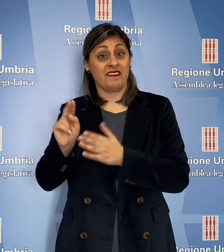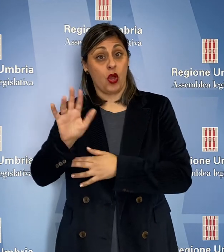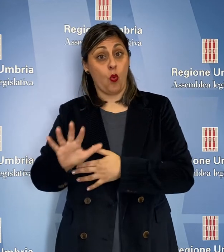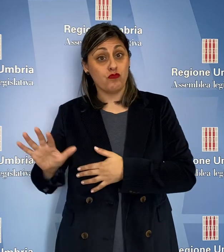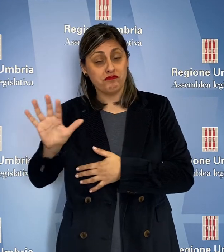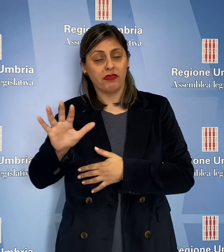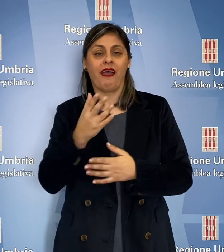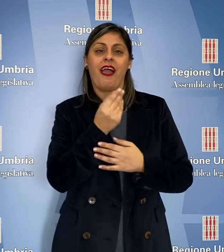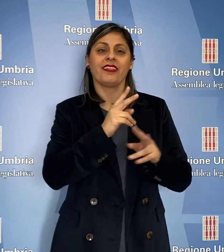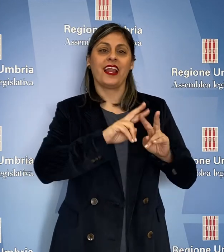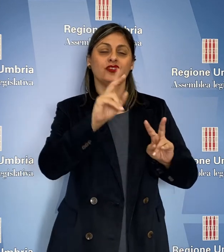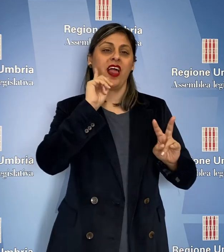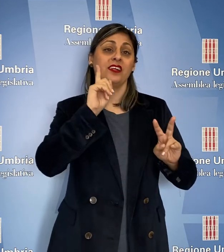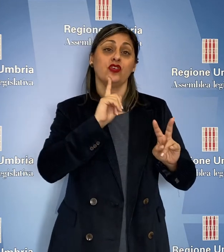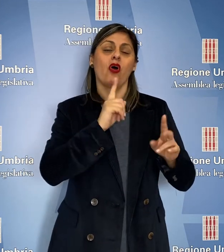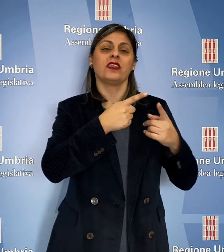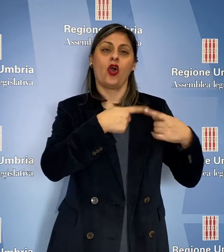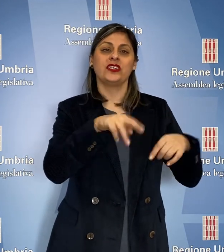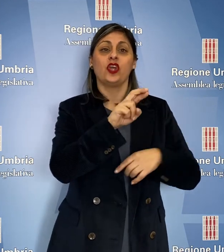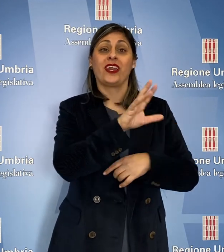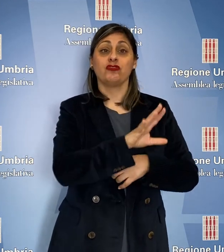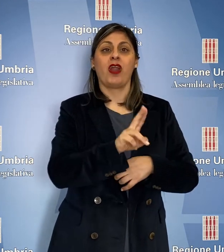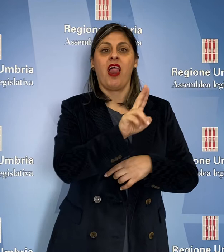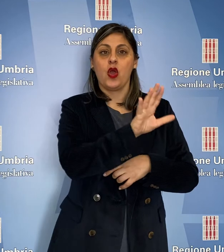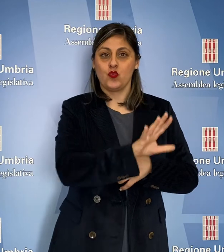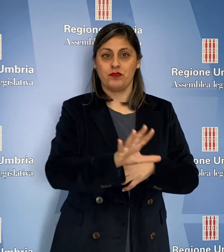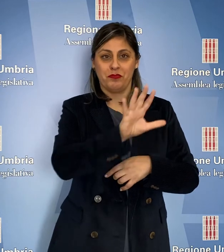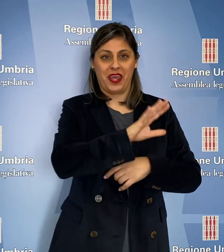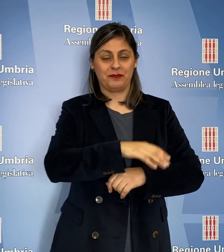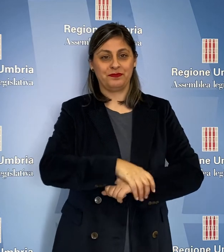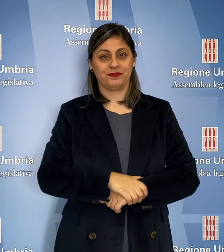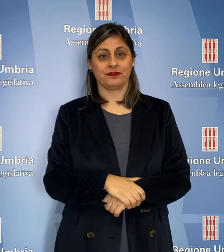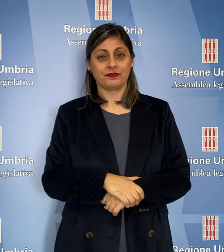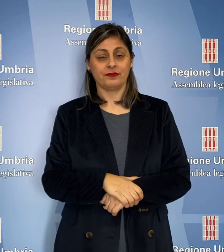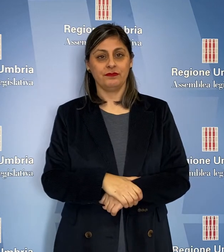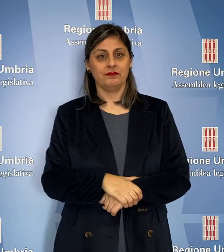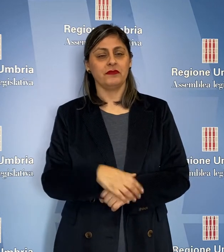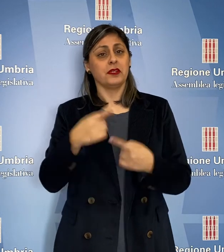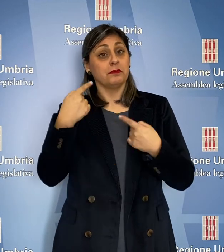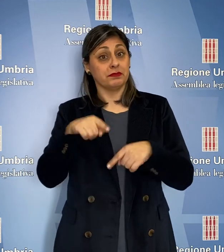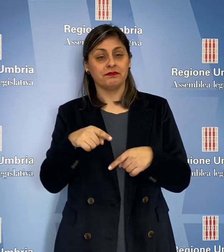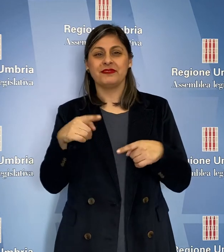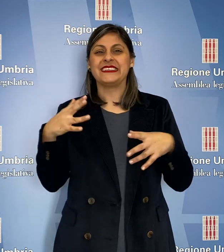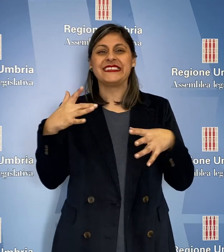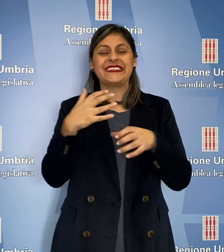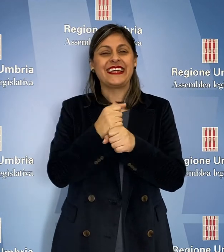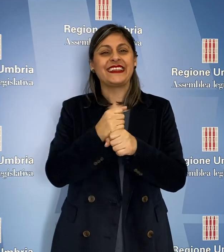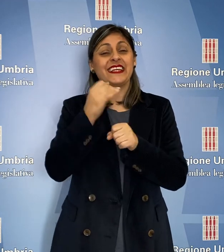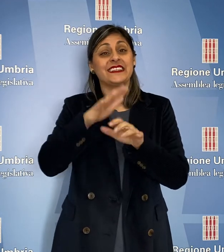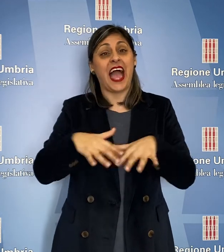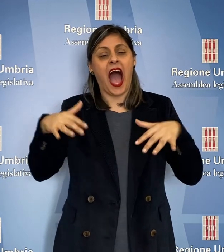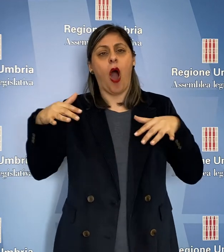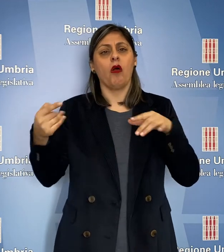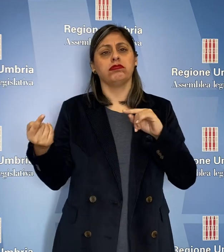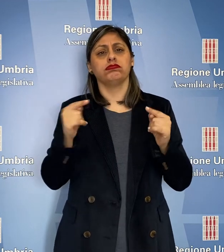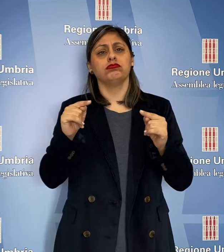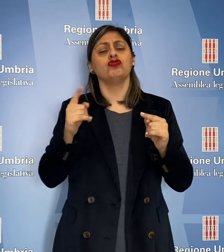'Umbria e l'ente nazionale sordi Consiglio regionale dell'Umbria. Questa è la sintesi della seduta d'aula di giovedì 18